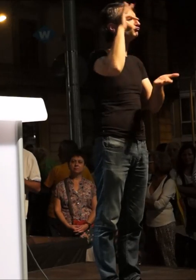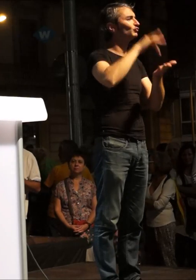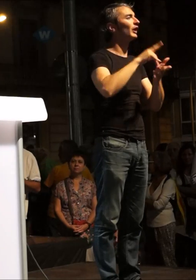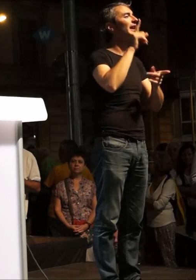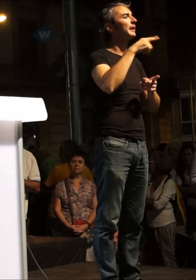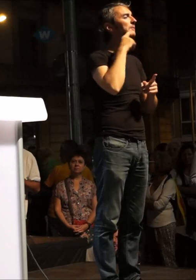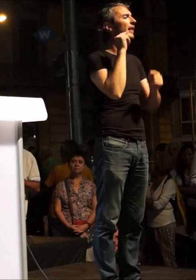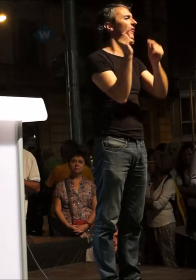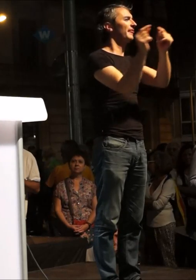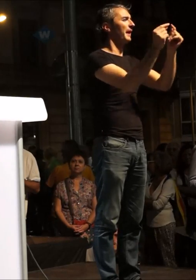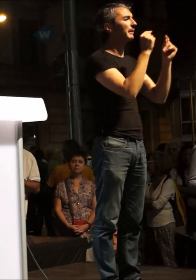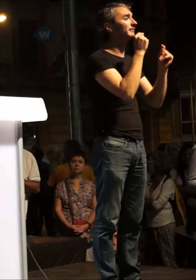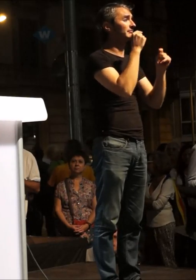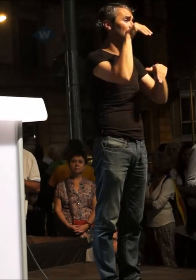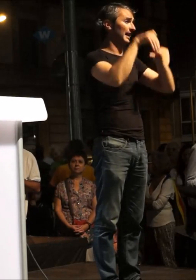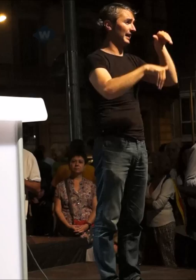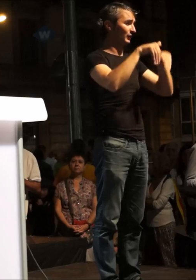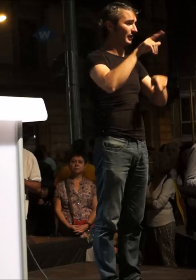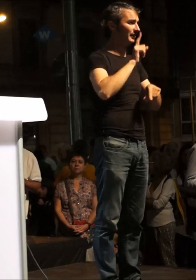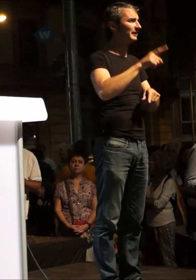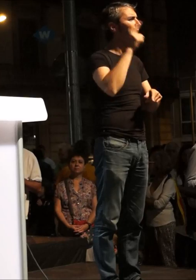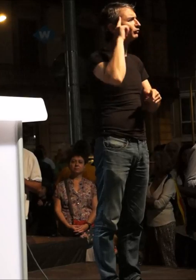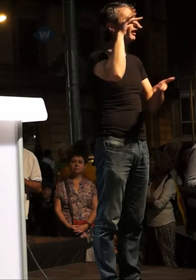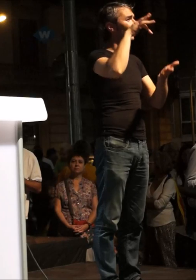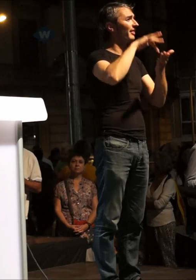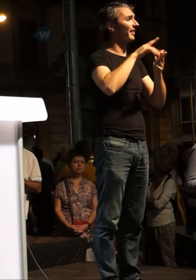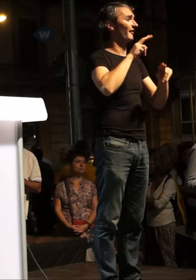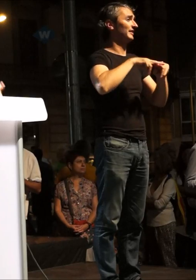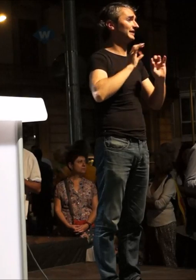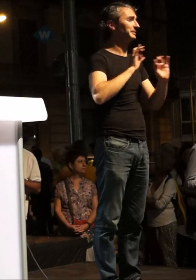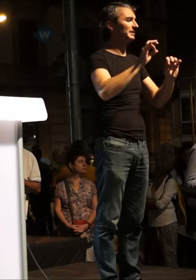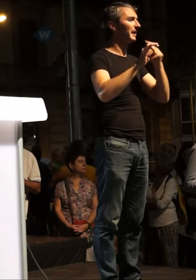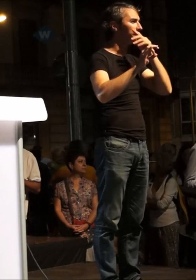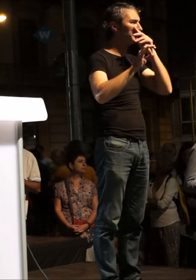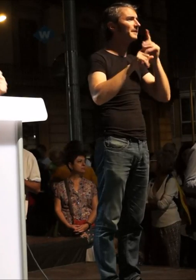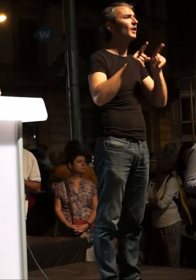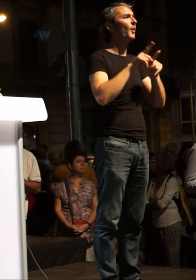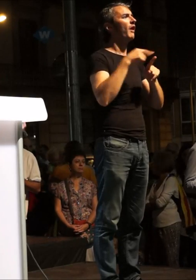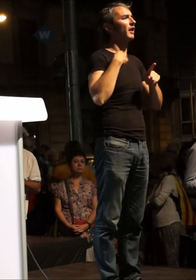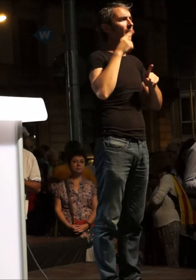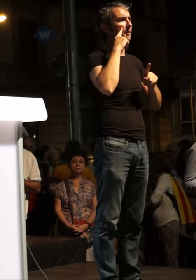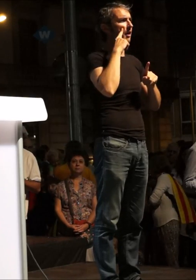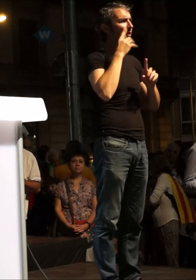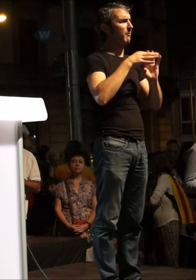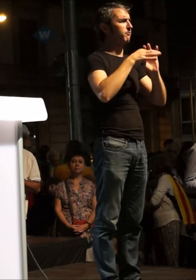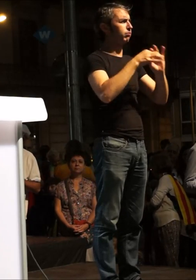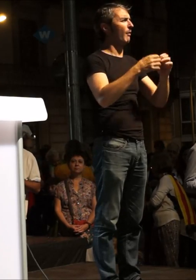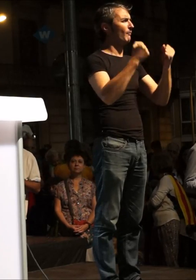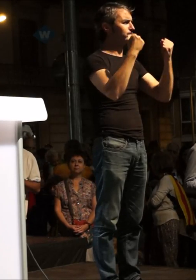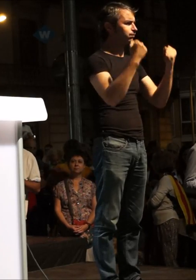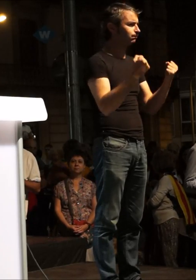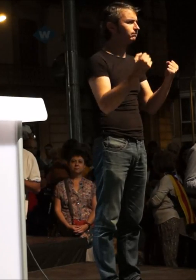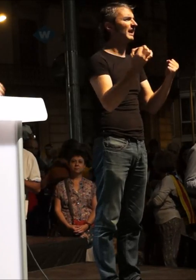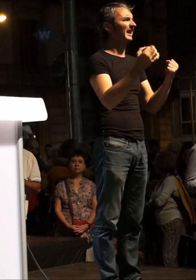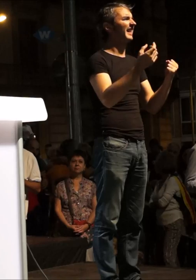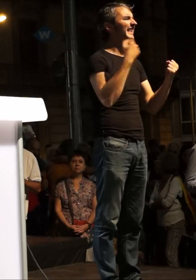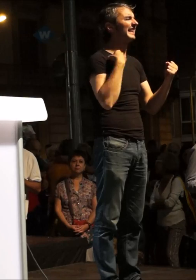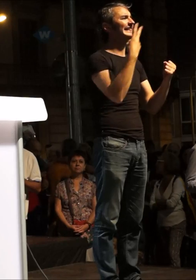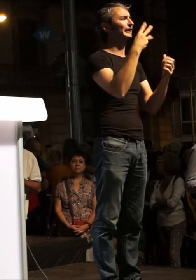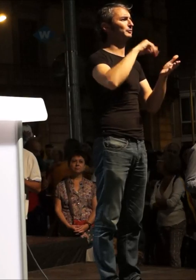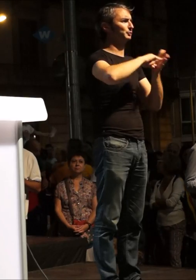als debats electoralistes i d'una diada que ens ha aportat la consolidació del que entenem que són tres